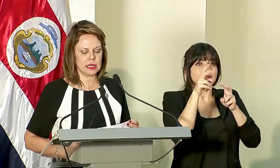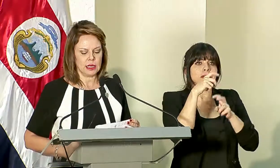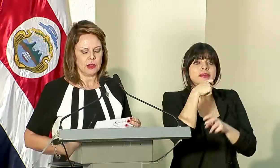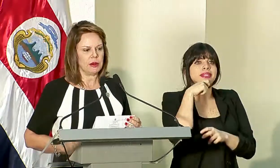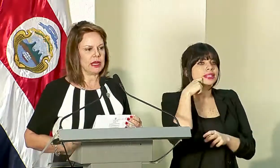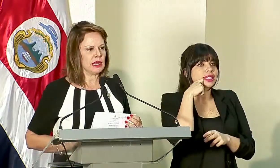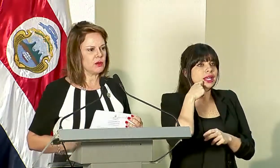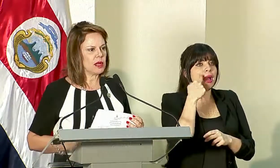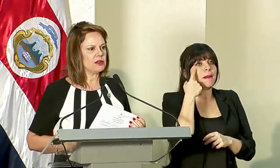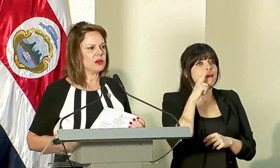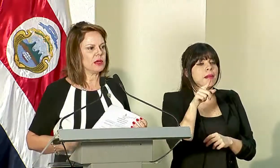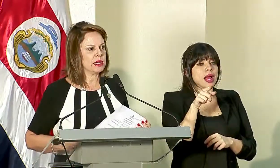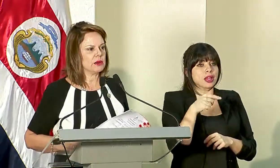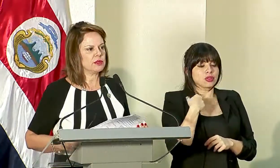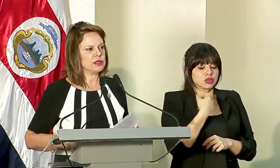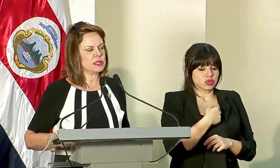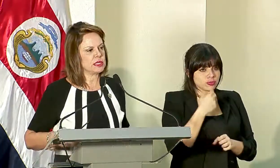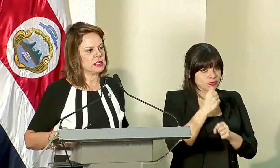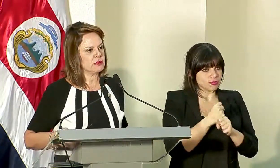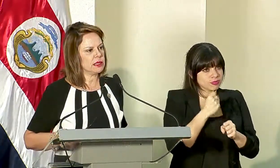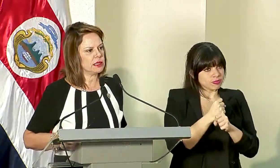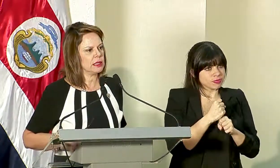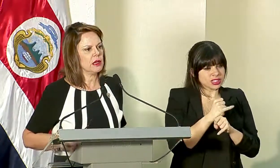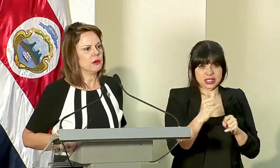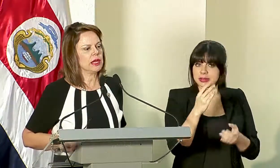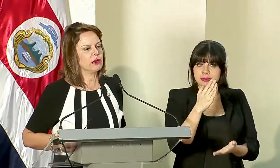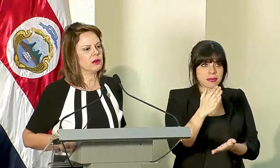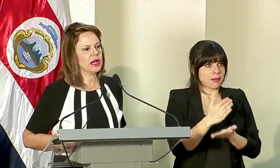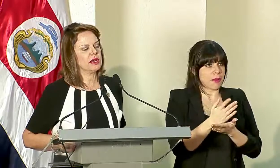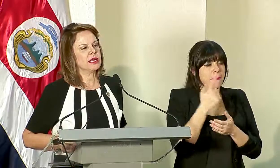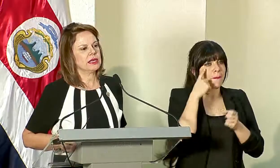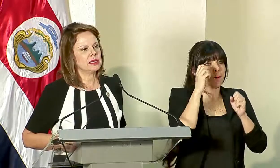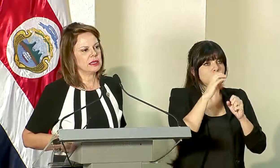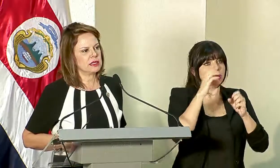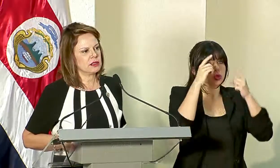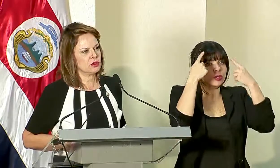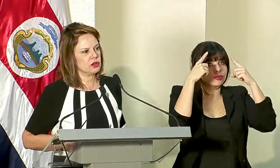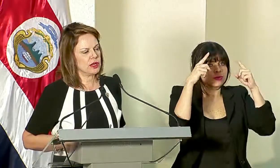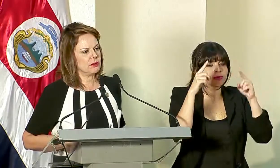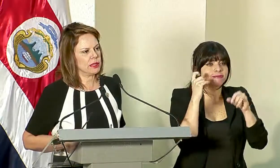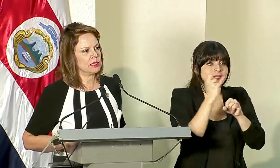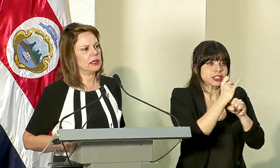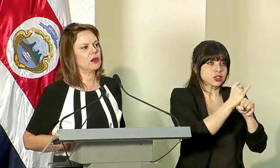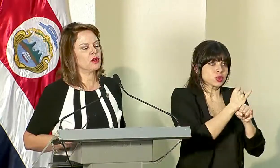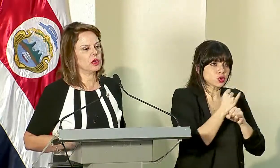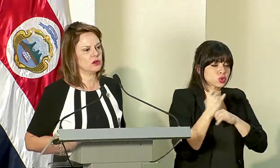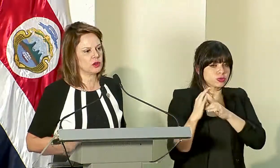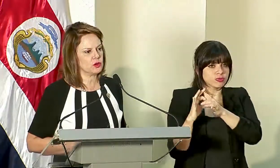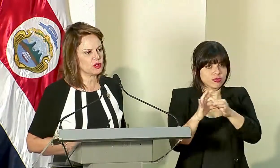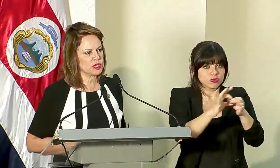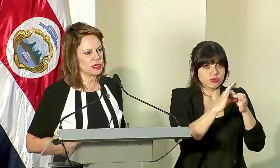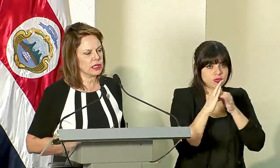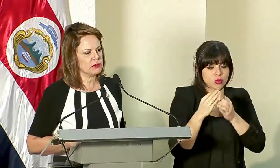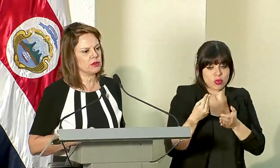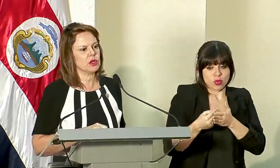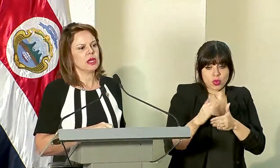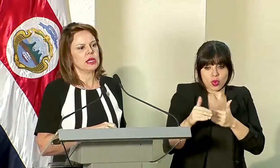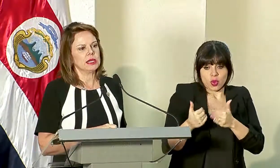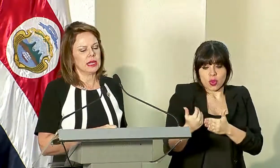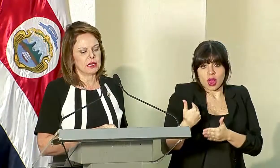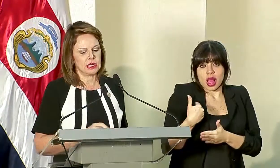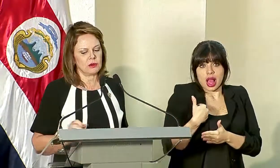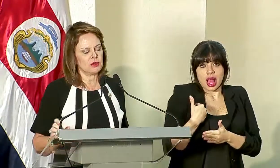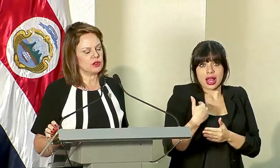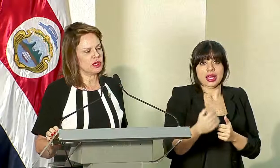de la sequía, para la cual trabajaremos incesantemente para lograr interinstitucionalmente, con los recursos que tenemos